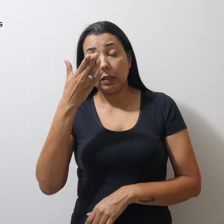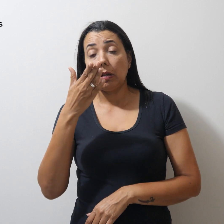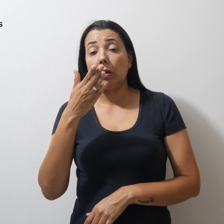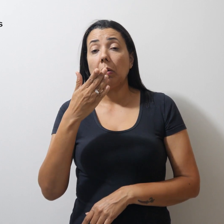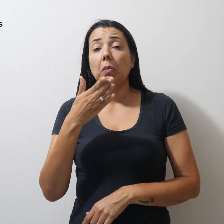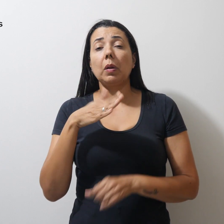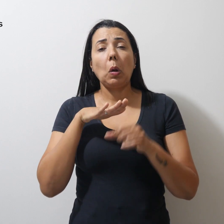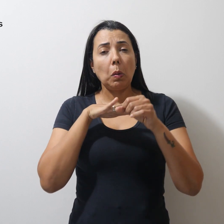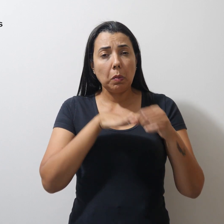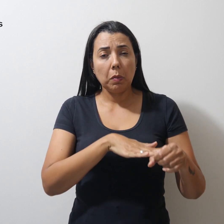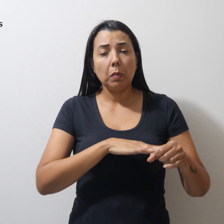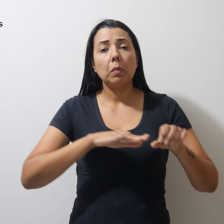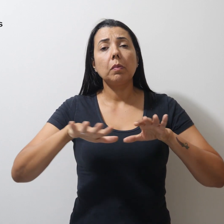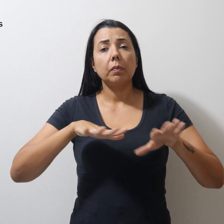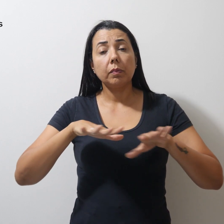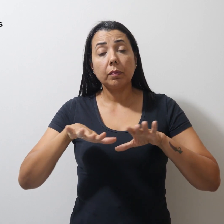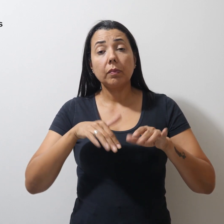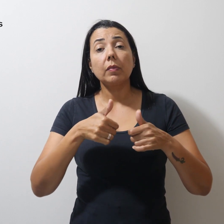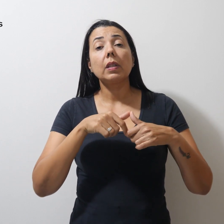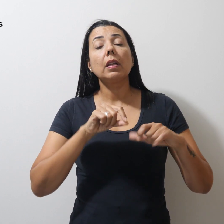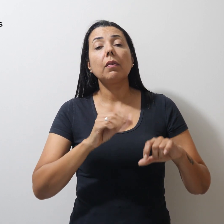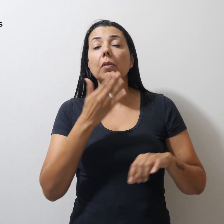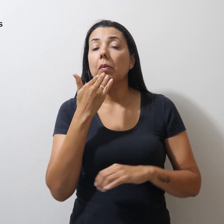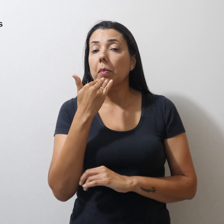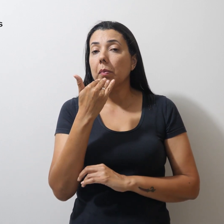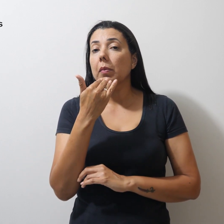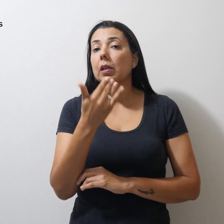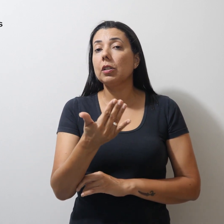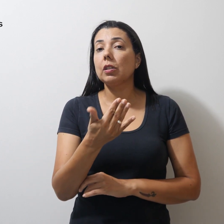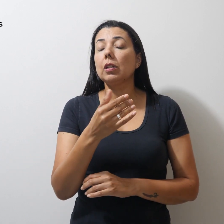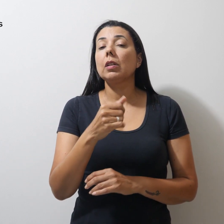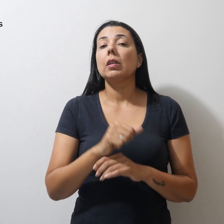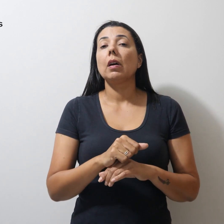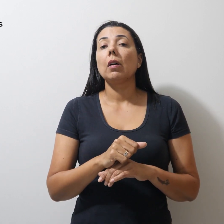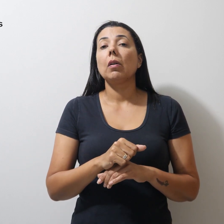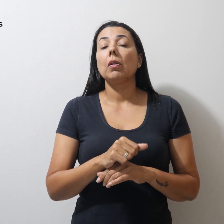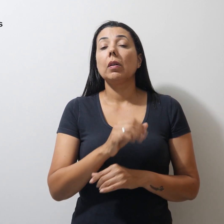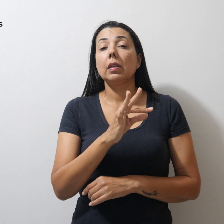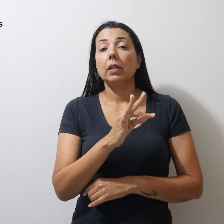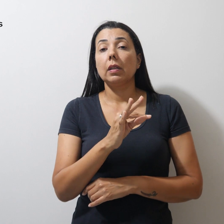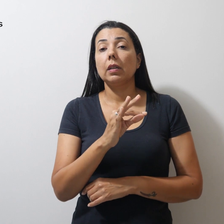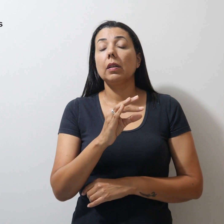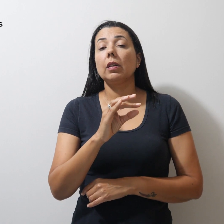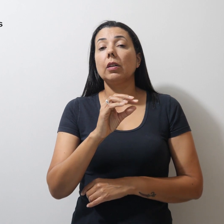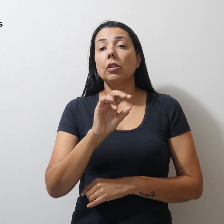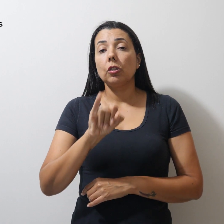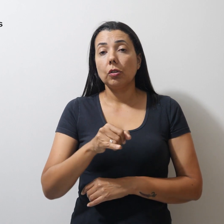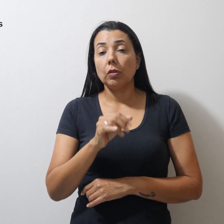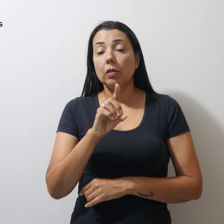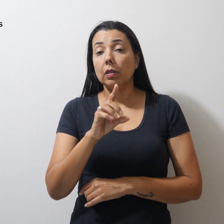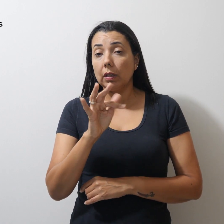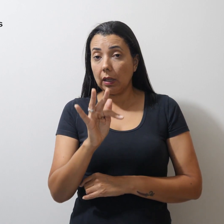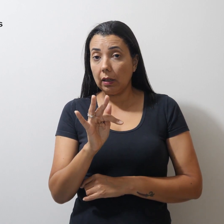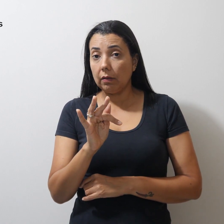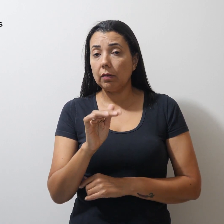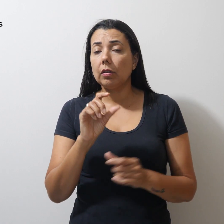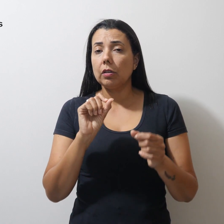o movimento, estava o pedido ao Tribunal de Justiça do Distrito Federal de execução de uma